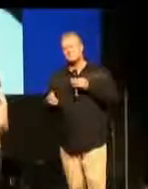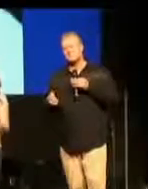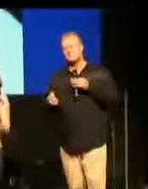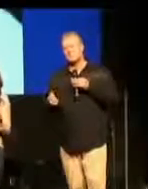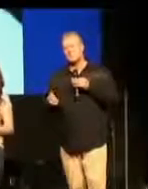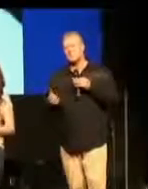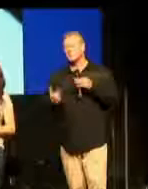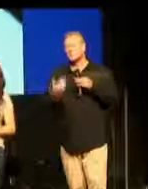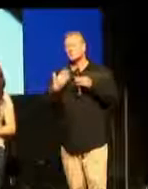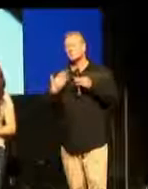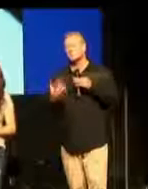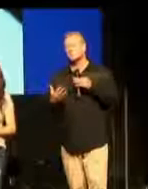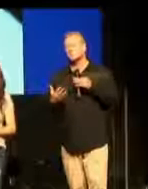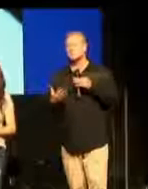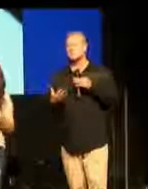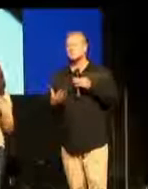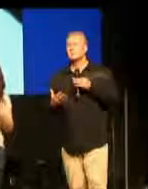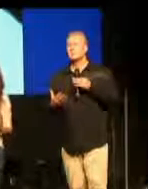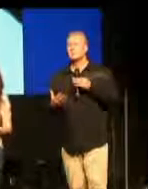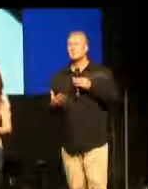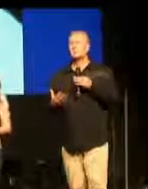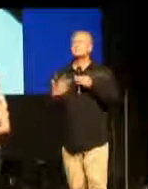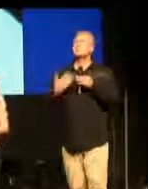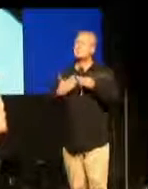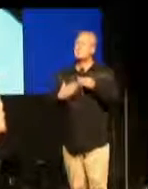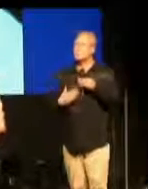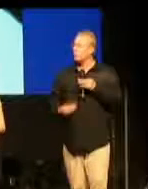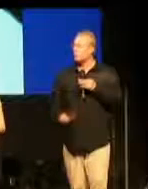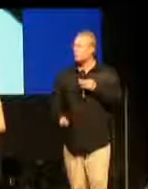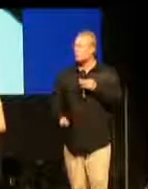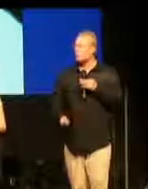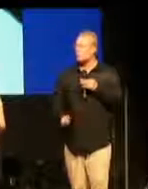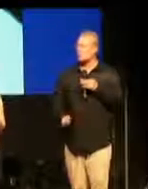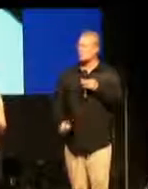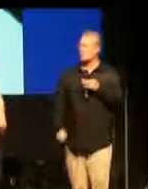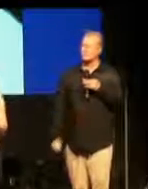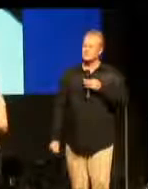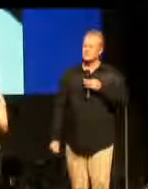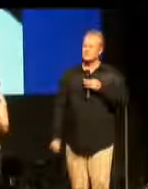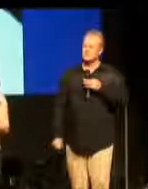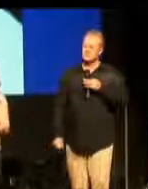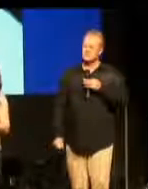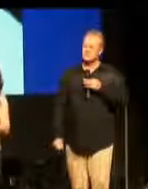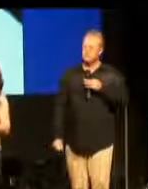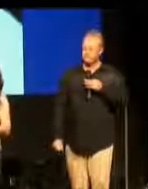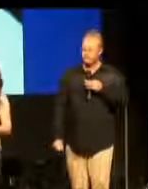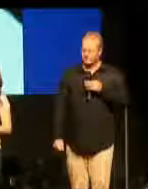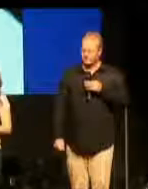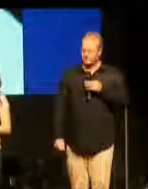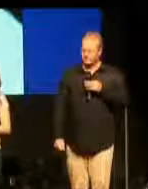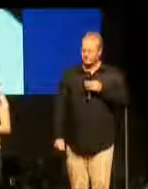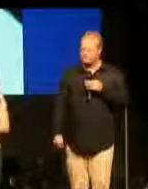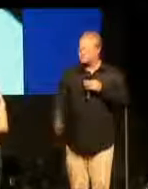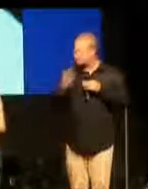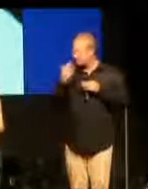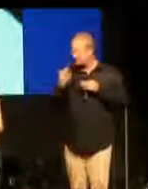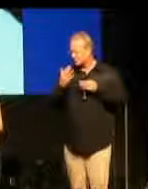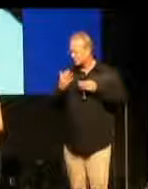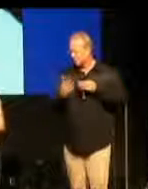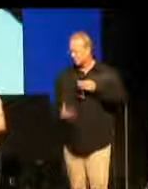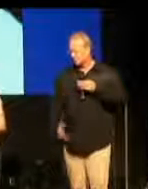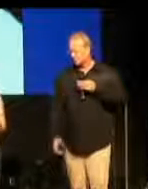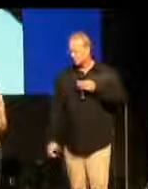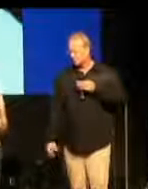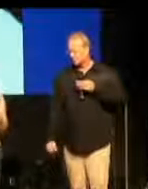Gott, ich weiß nicht, ob du mir vergeben kannst. Aber wenn es dich gibt, bitte vergib mir all meine Sünden. Ich habe